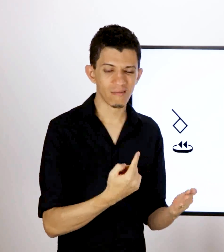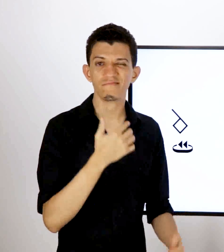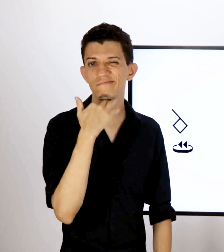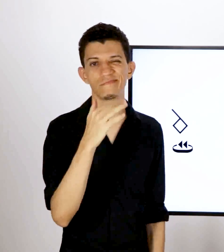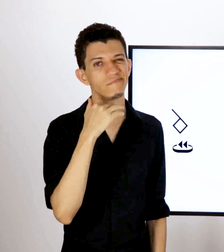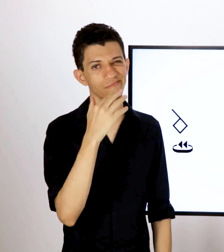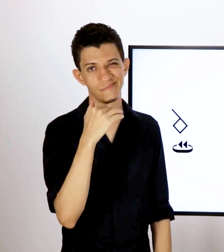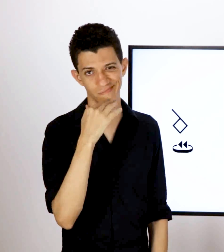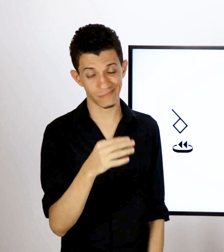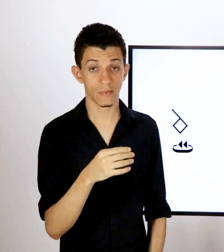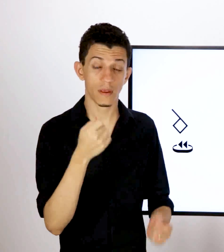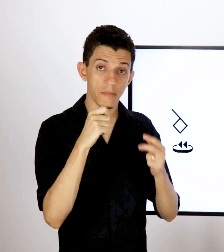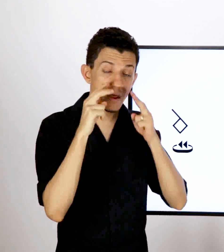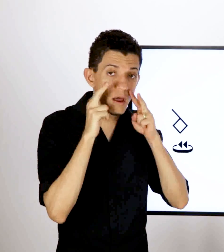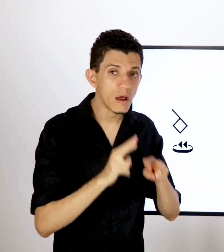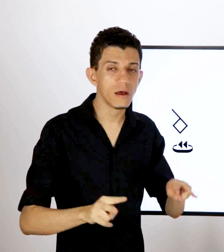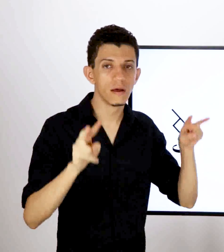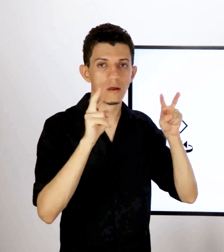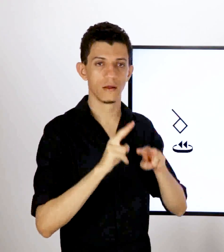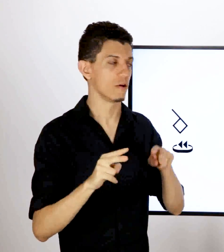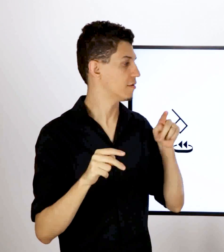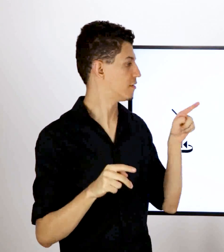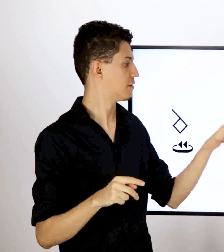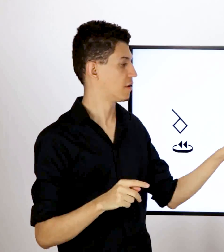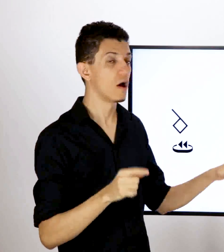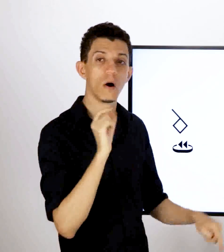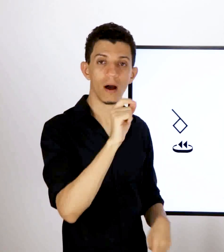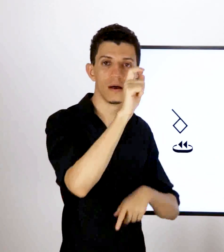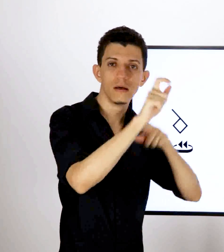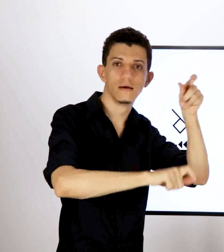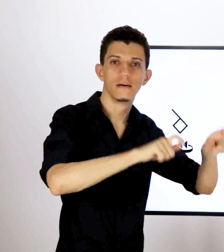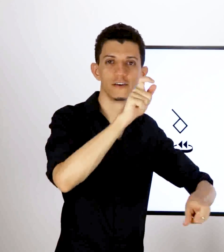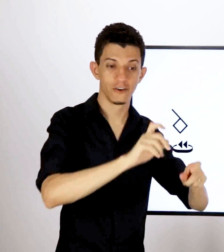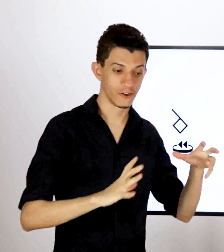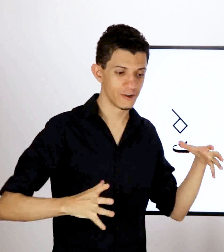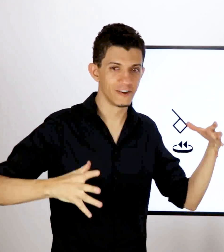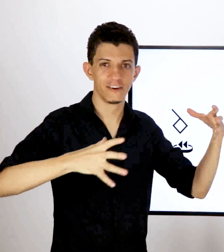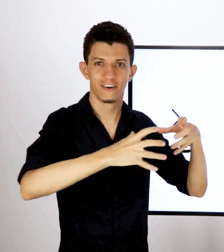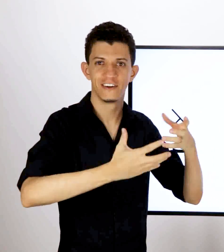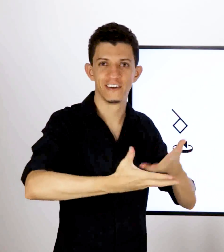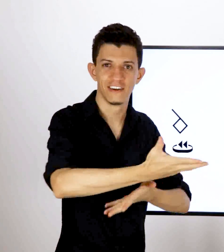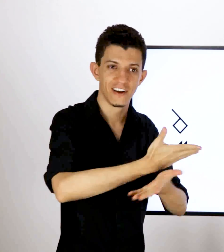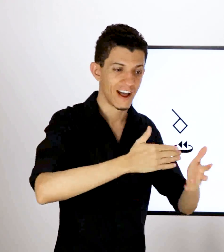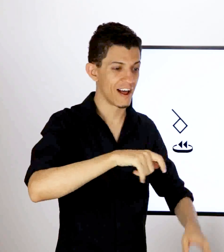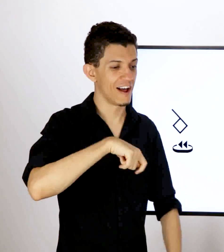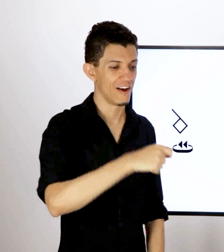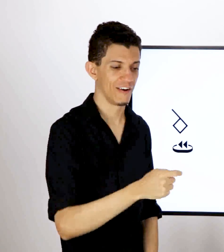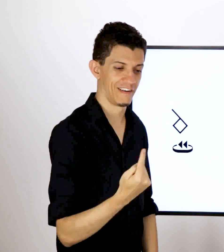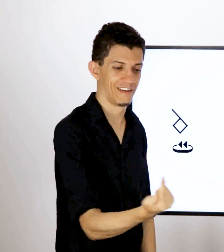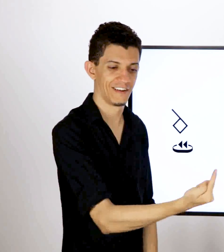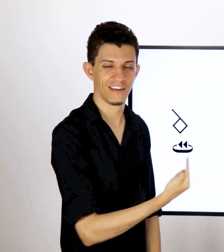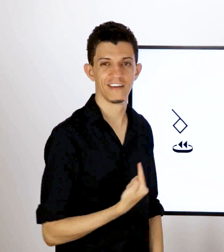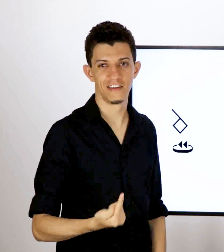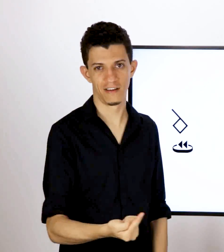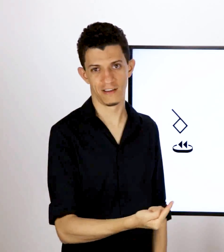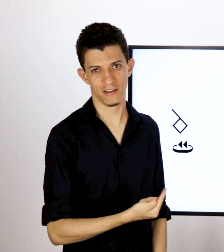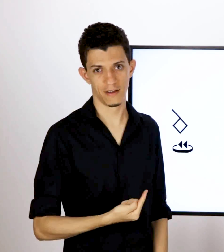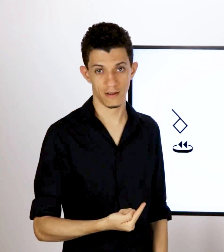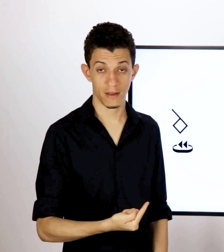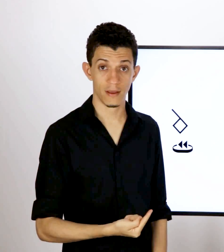Porém, isso não adianta a pessoa compreender de fato como que o sinal é feito. Você tem que imaginar uma cena, como nesse caso aqui,